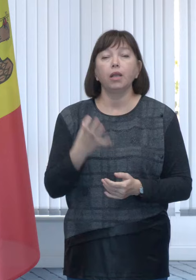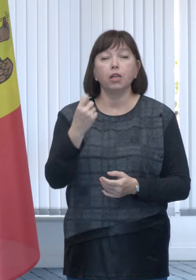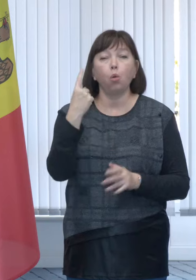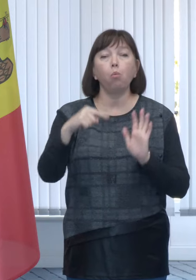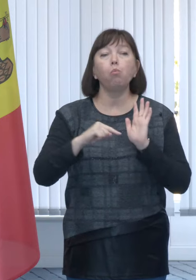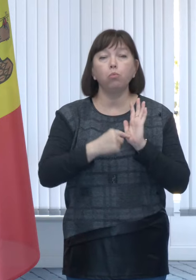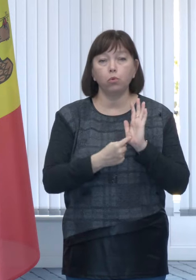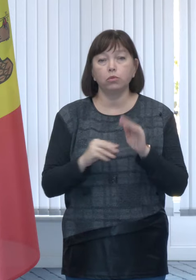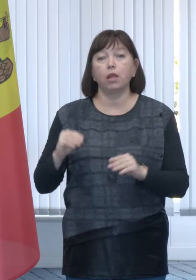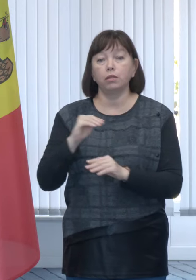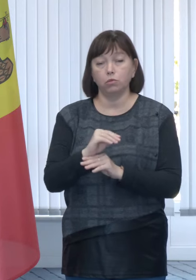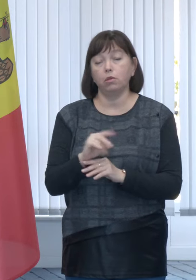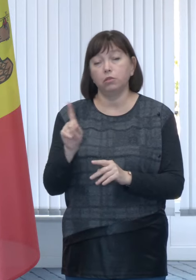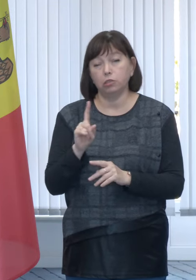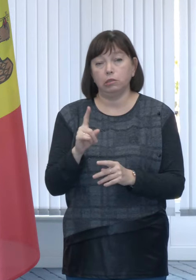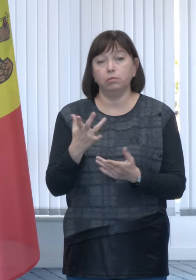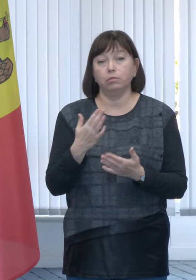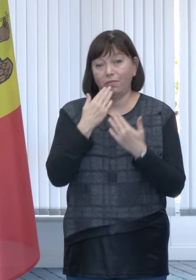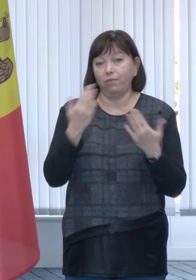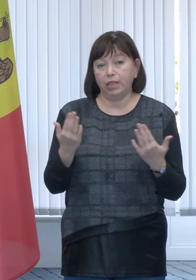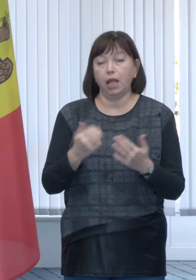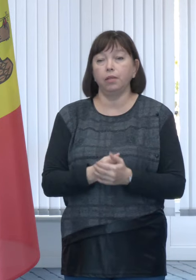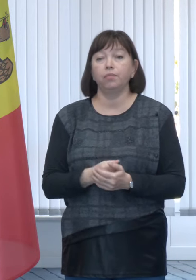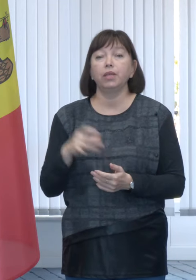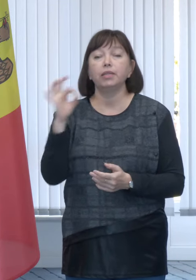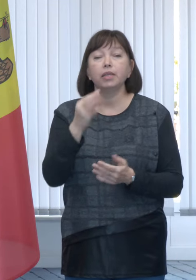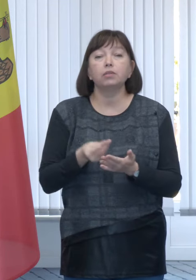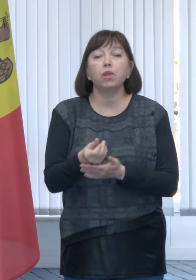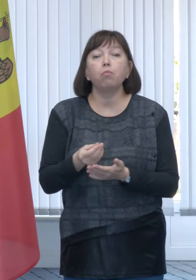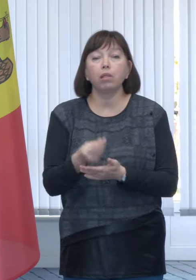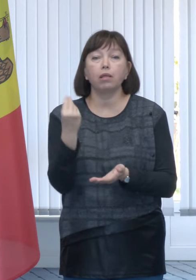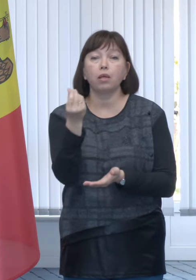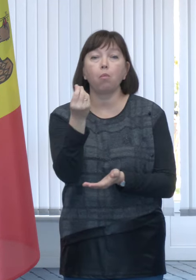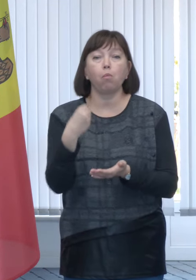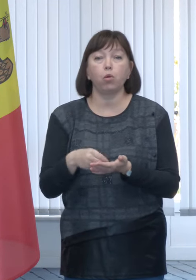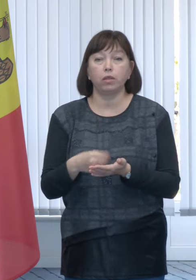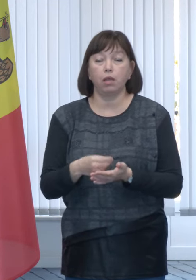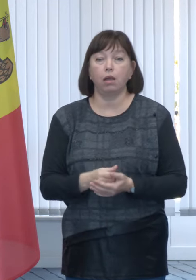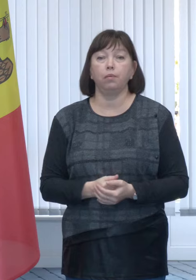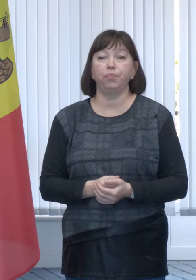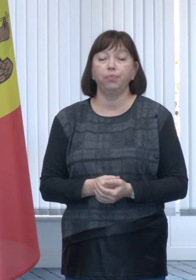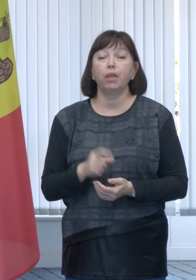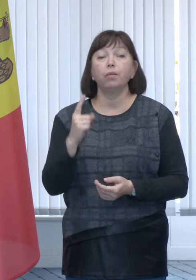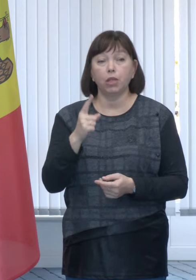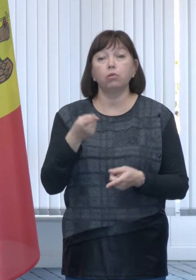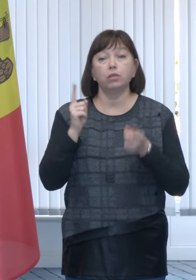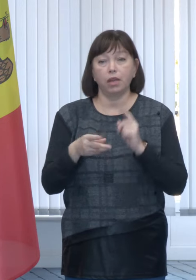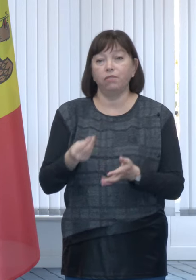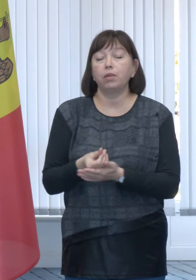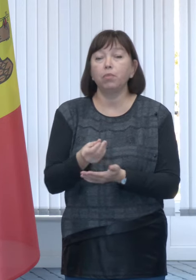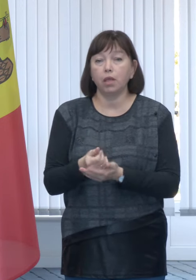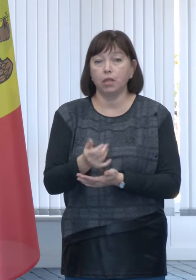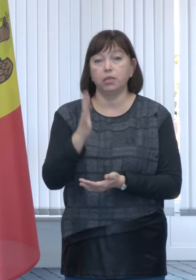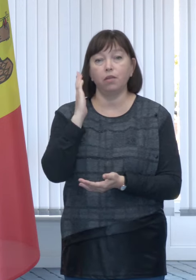punct adițional și probabil final despre plata monetară, pentru că, într-adevăr, plățile